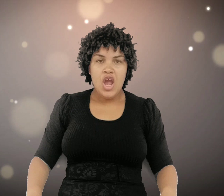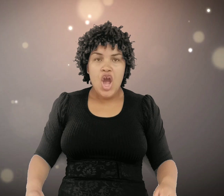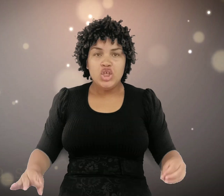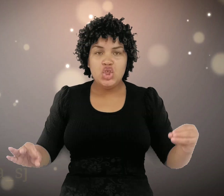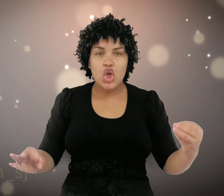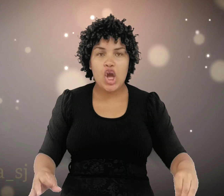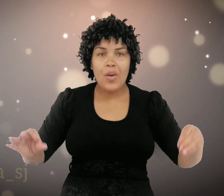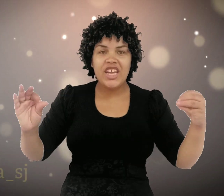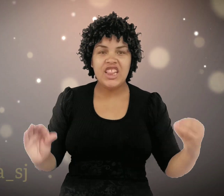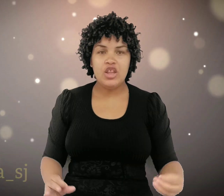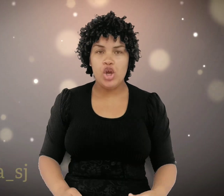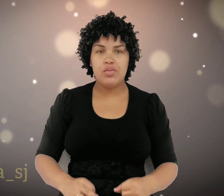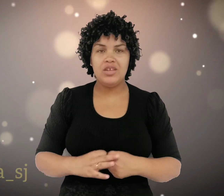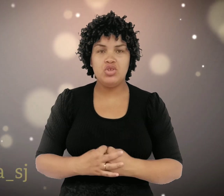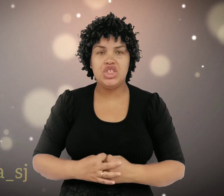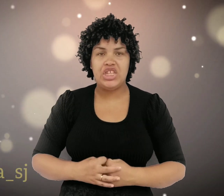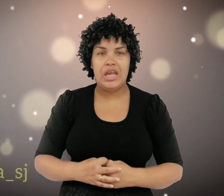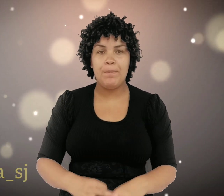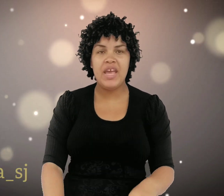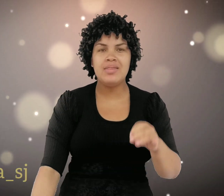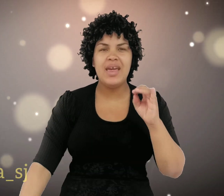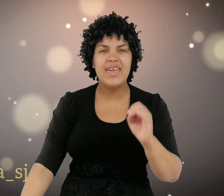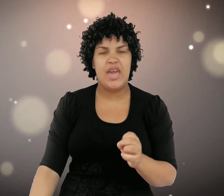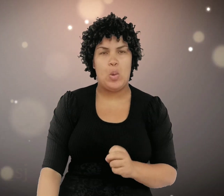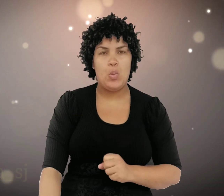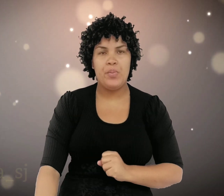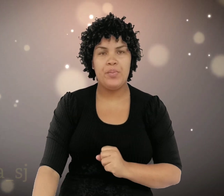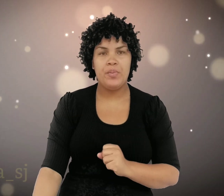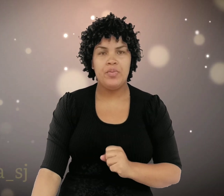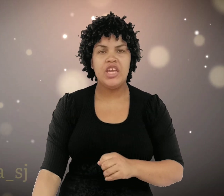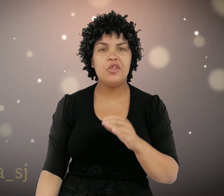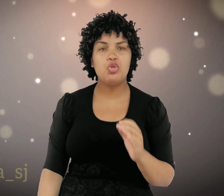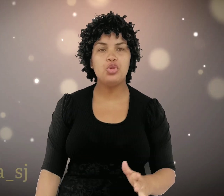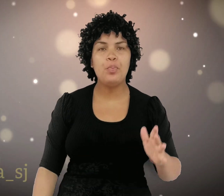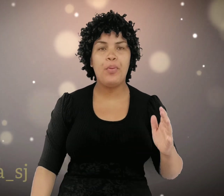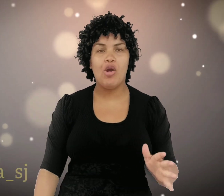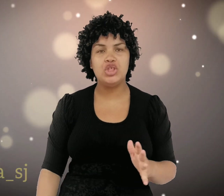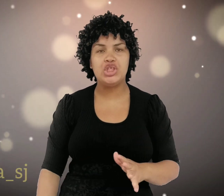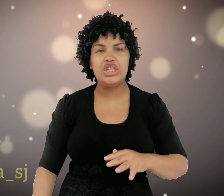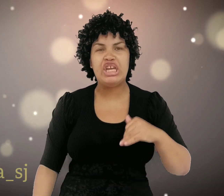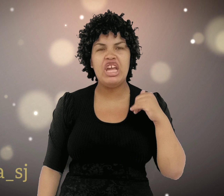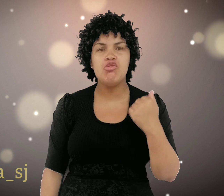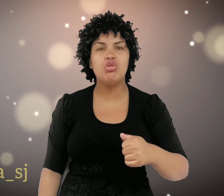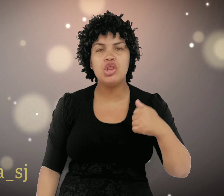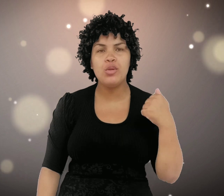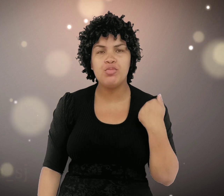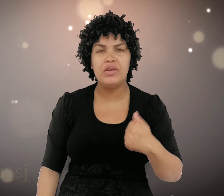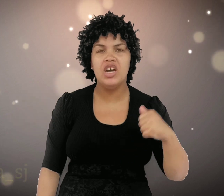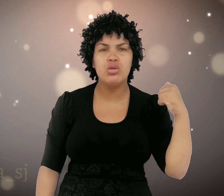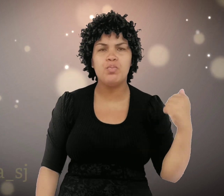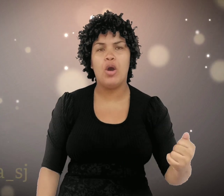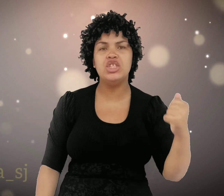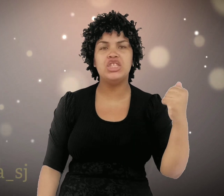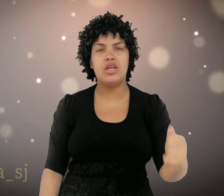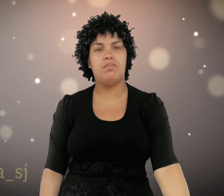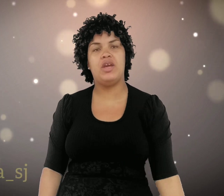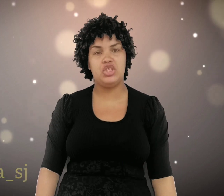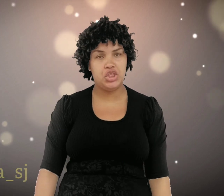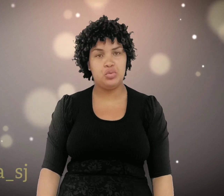Jó 42 vai me dizer, bem sei eu, que tudo pode e que nenhum dos teus planos pode ser impedido.